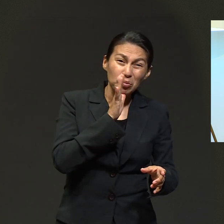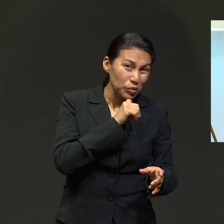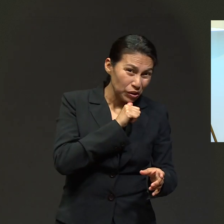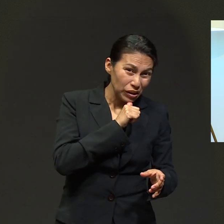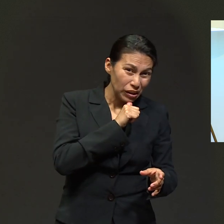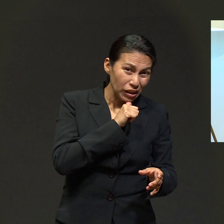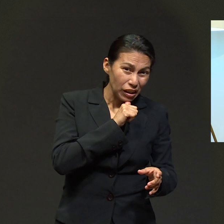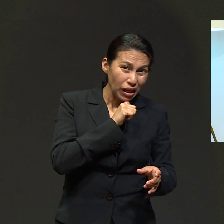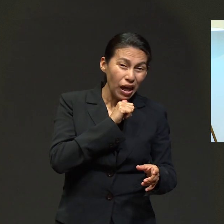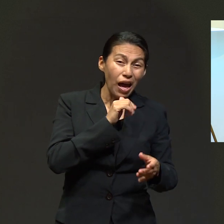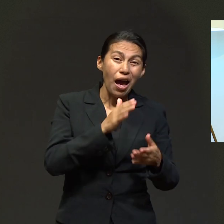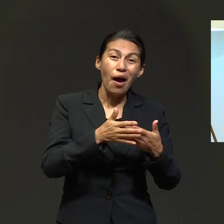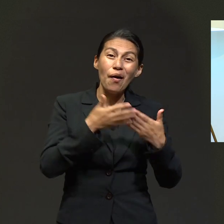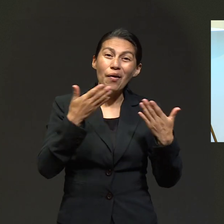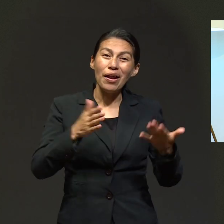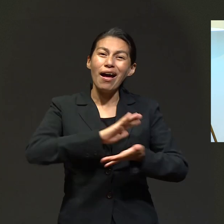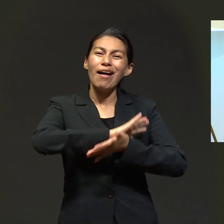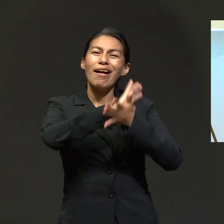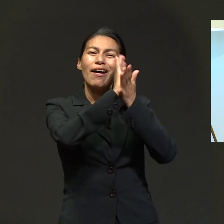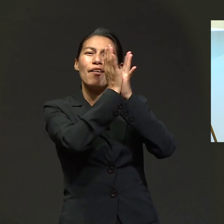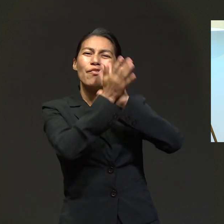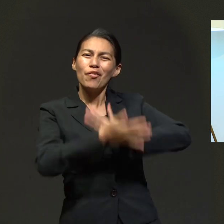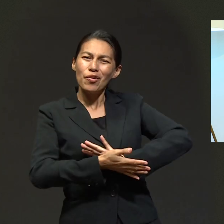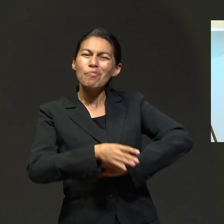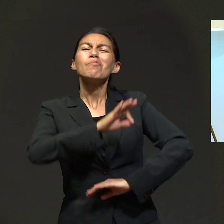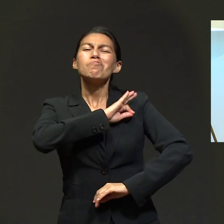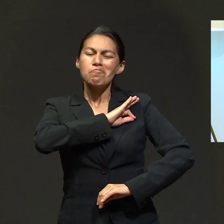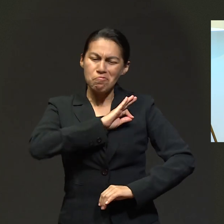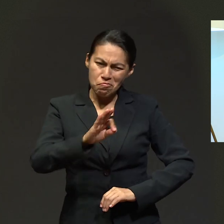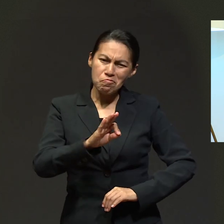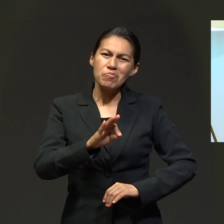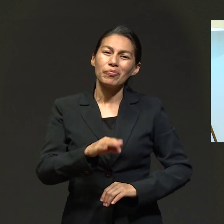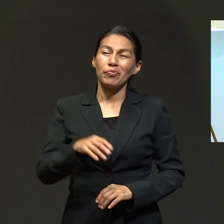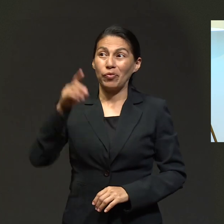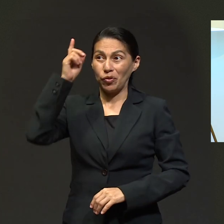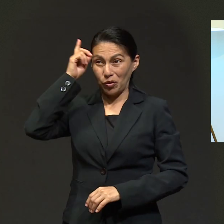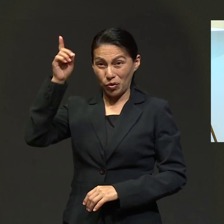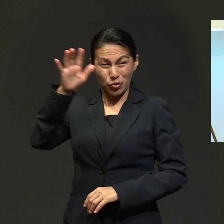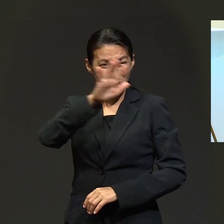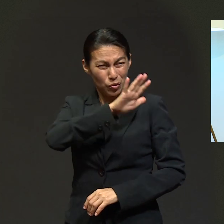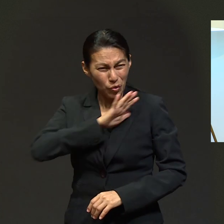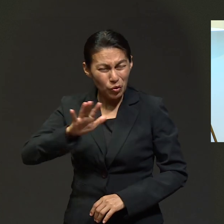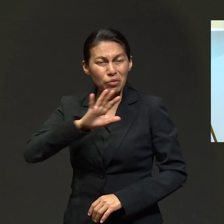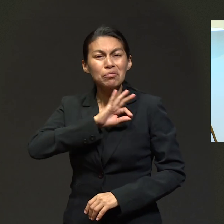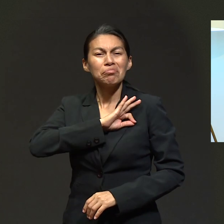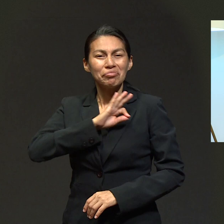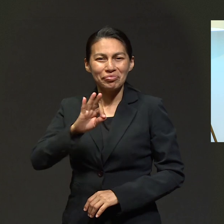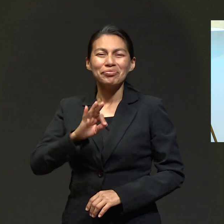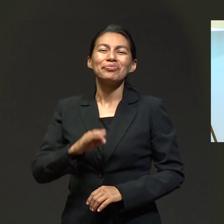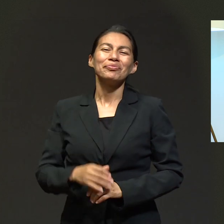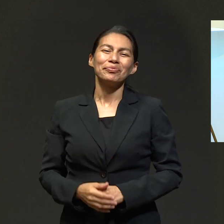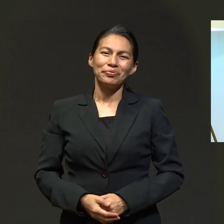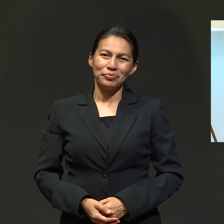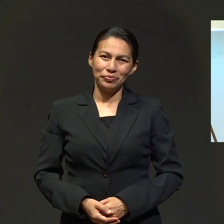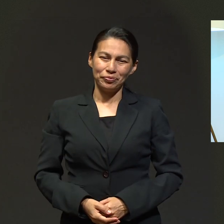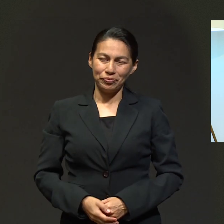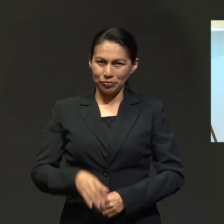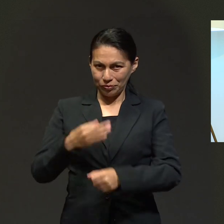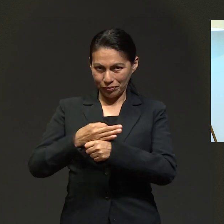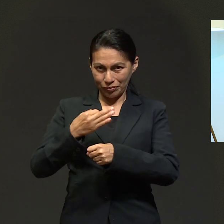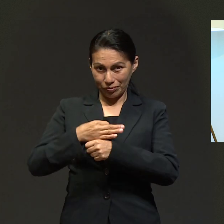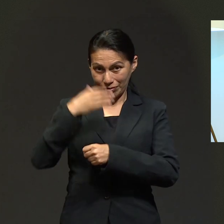todo lo imposible puede ser posible, porque para Dios todo es